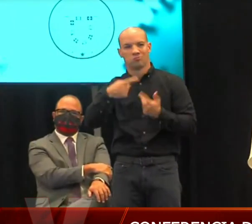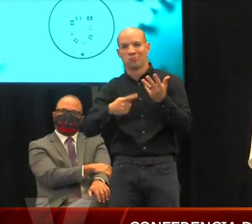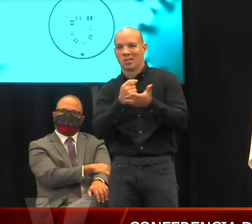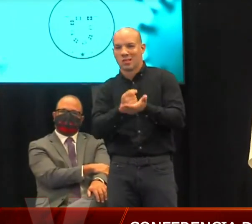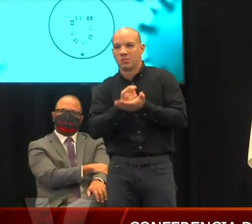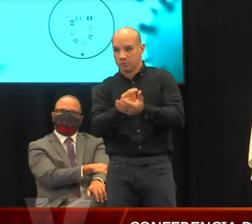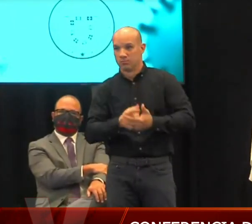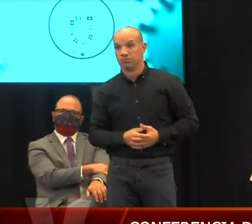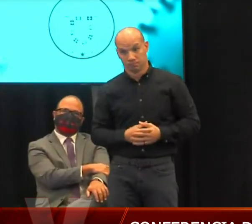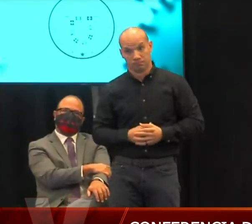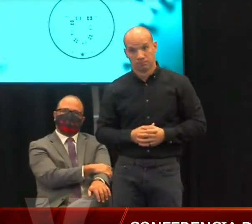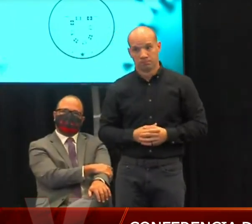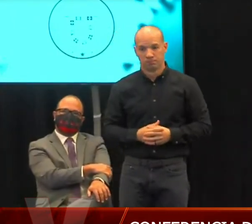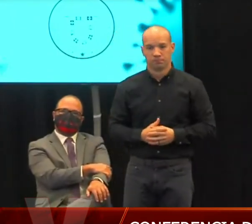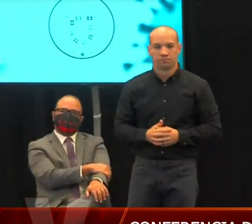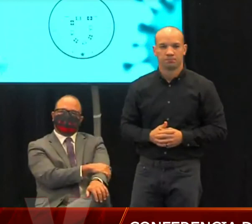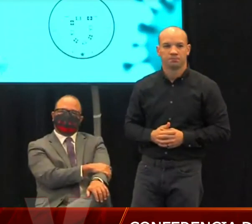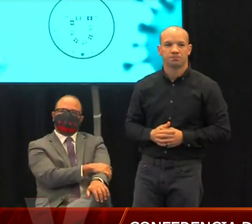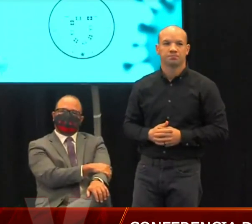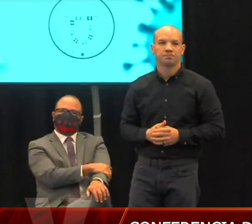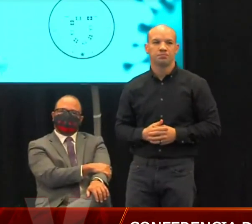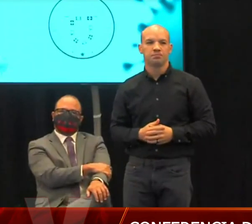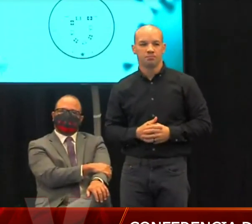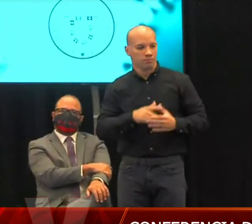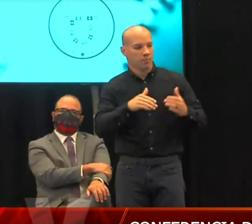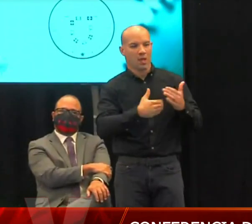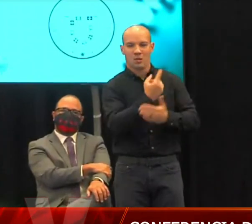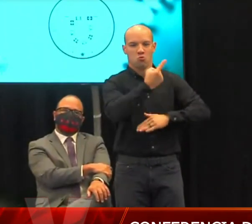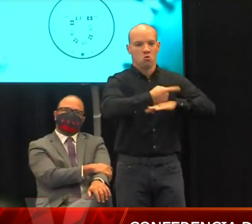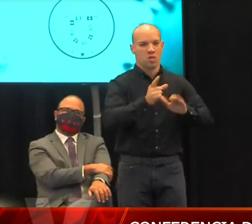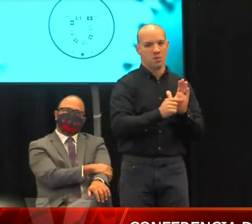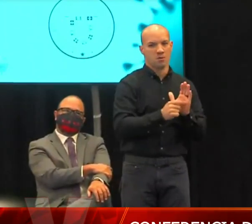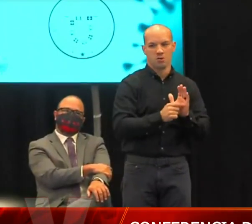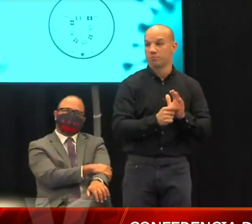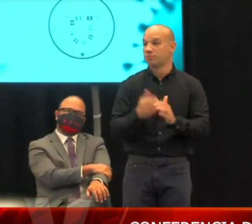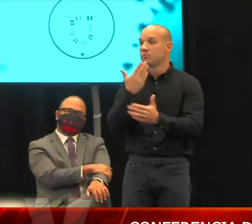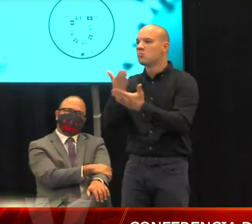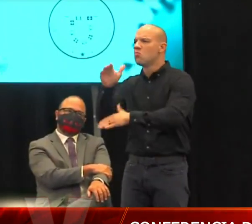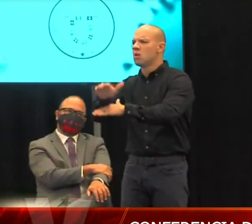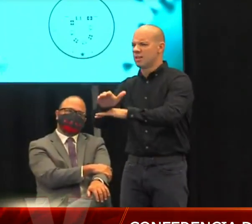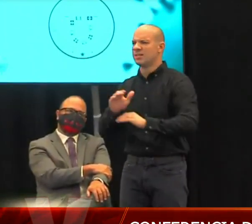seguimos con el nuevo día buenos días buenas tardes buenas tardes